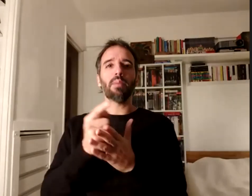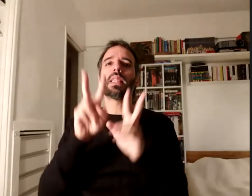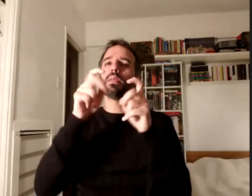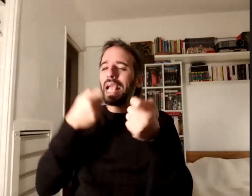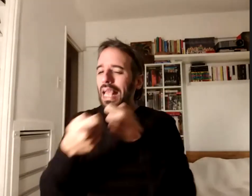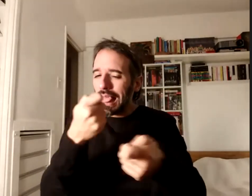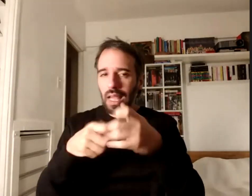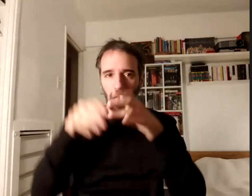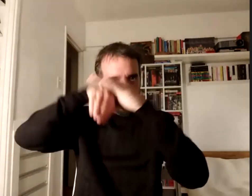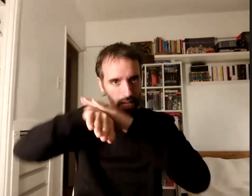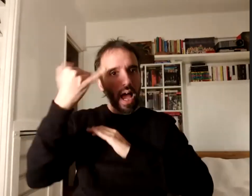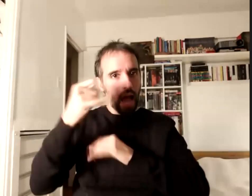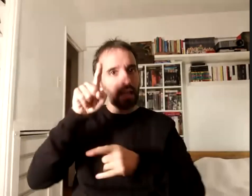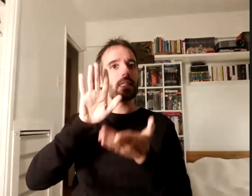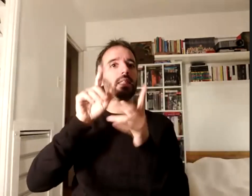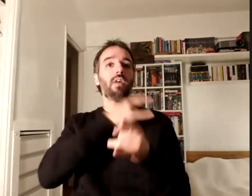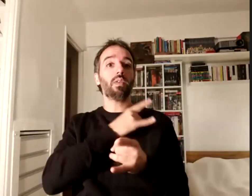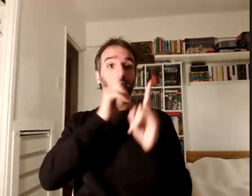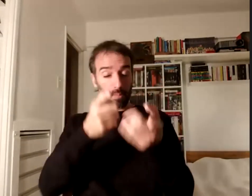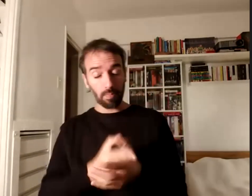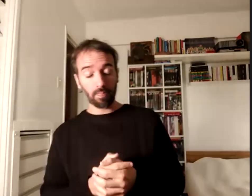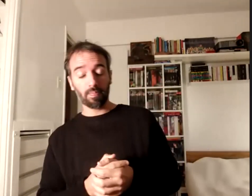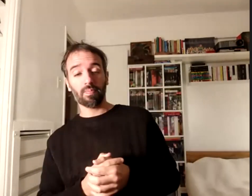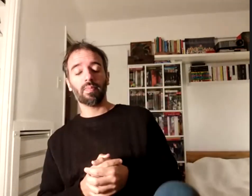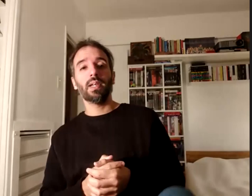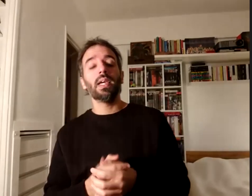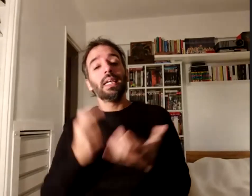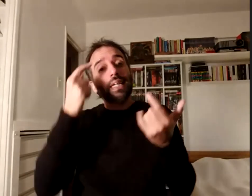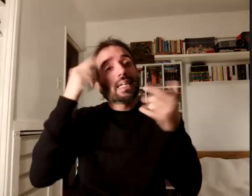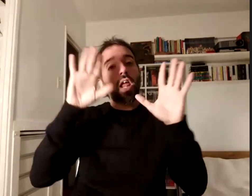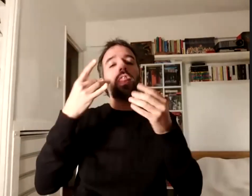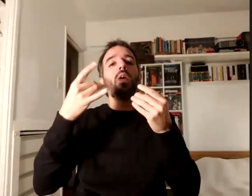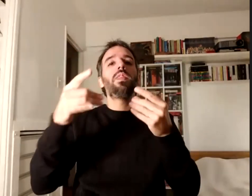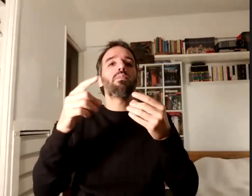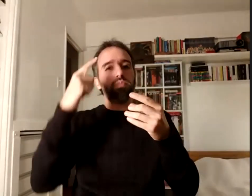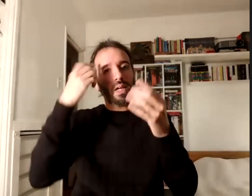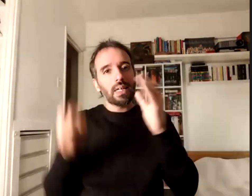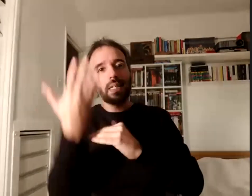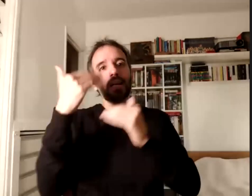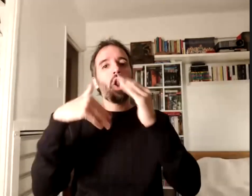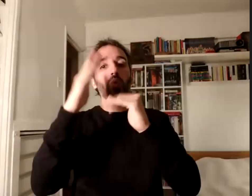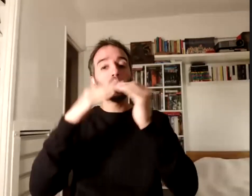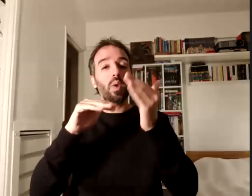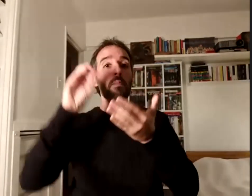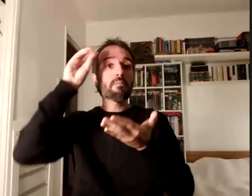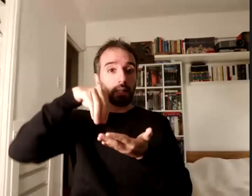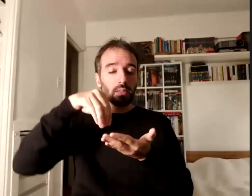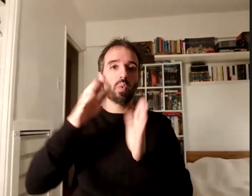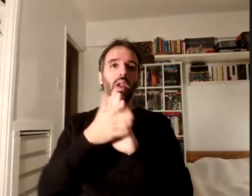y bueno, y creo que tenemos que construir aún una política universitaria que